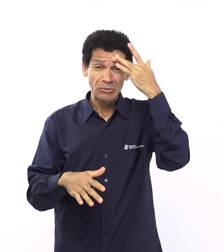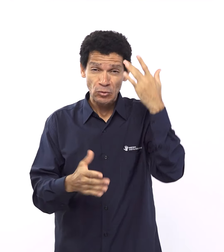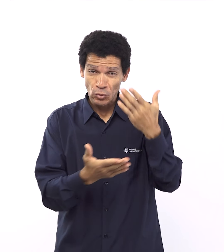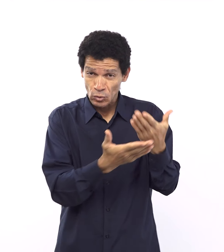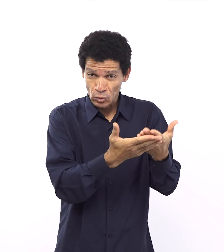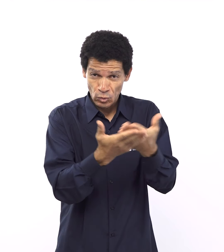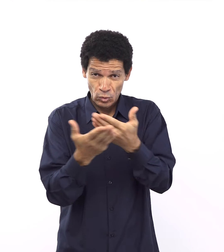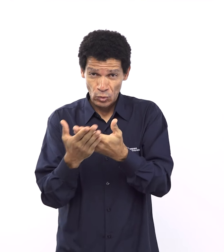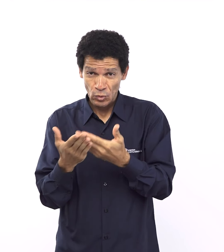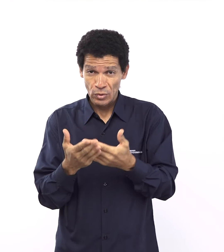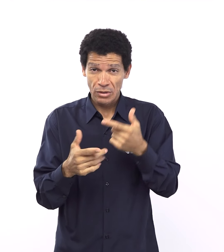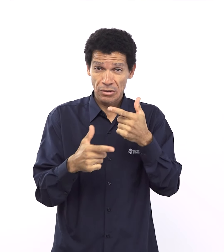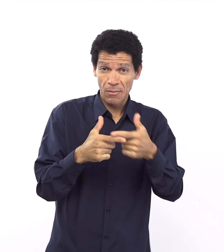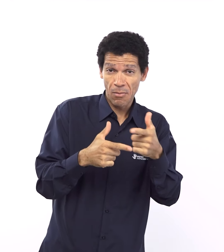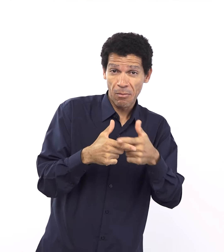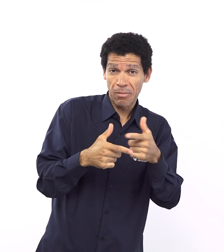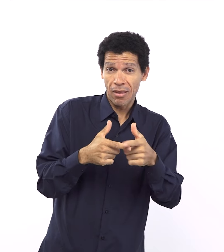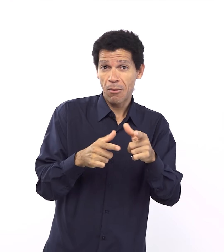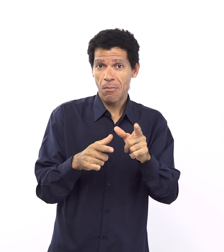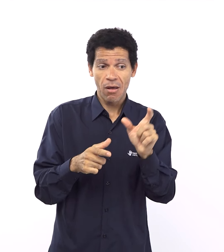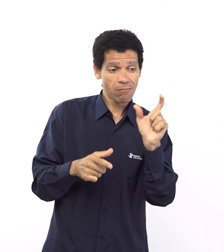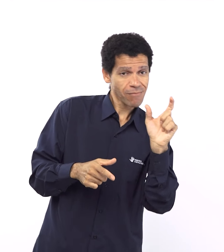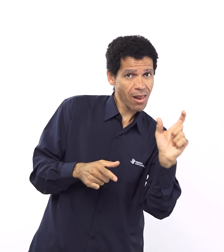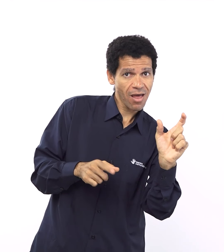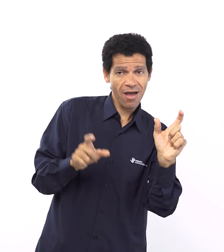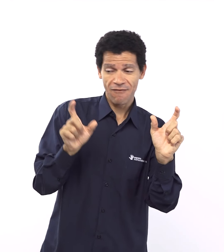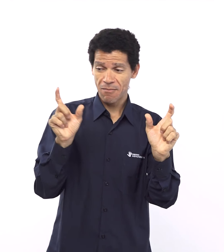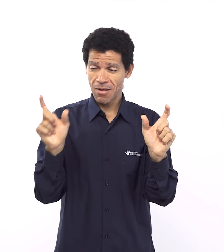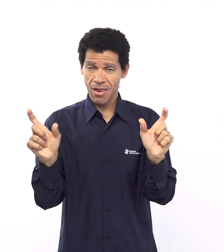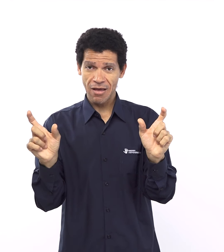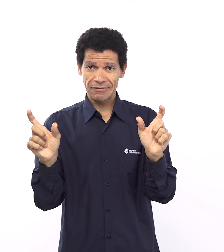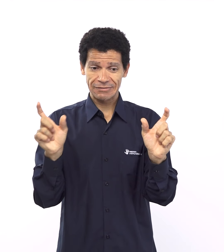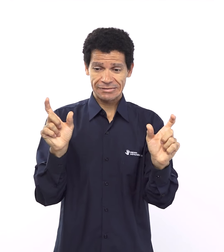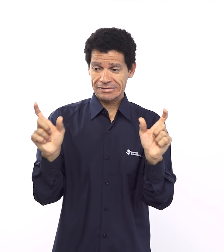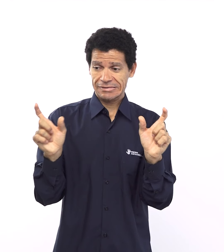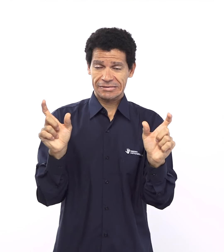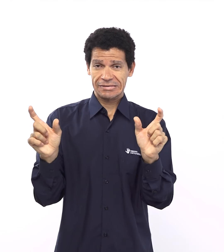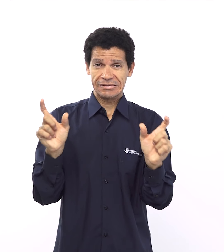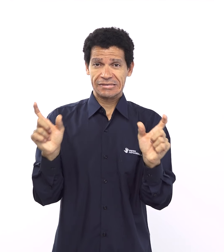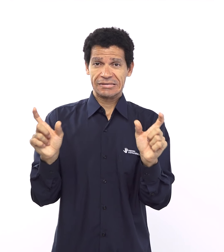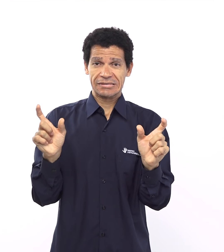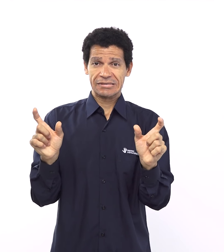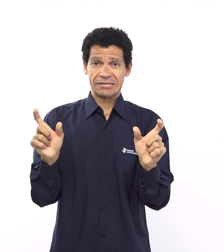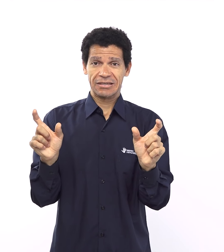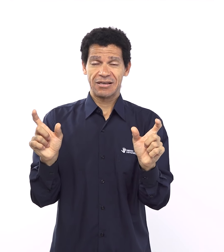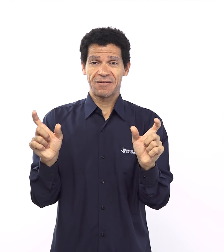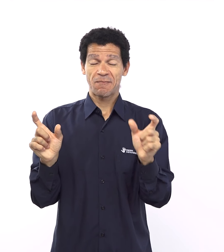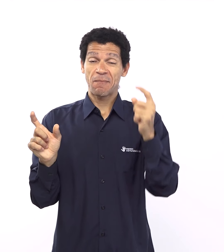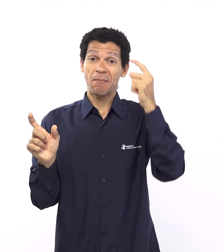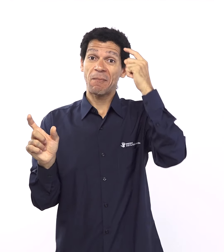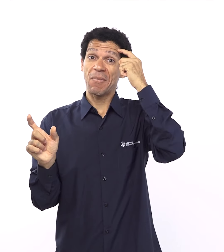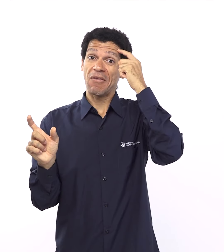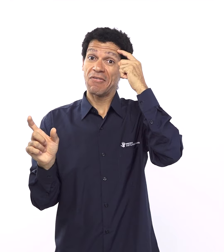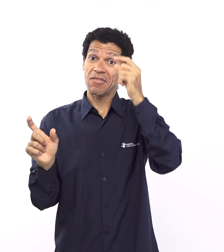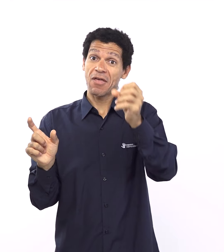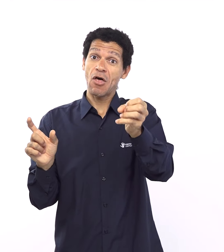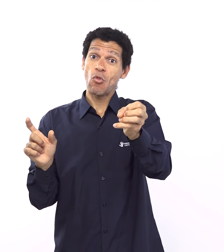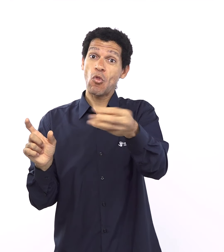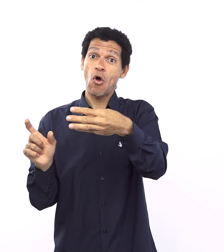vocês só que na sequência quando vai ser dada uma explicação sobre essa diferença é enfatizada um